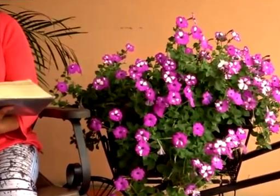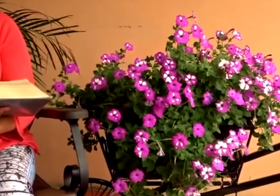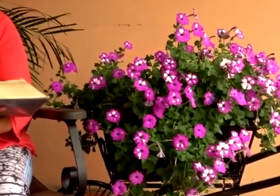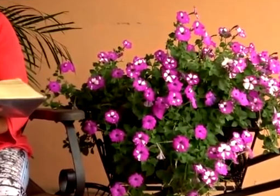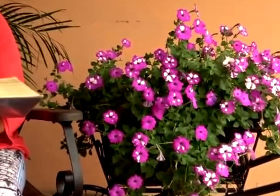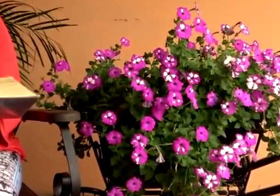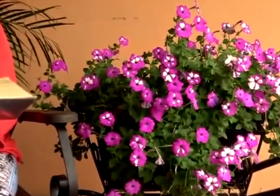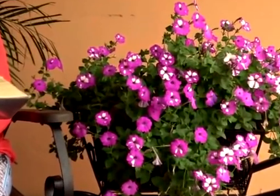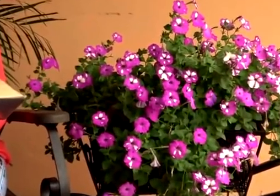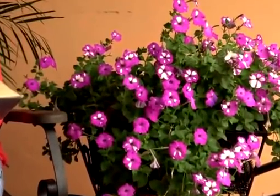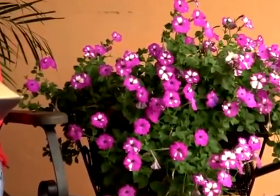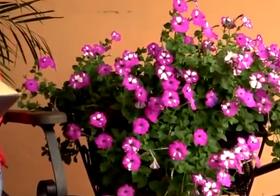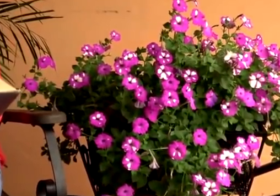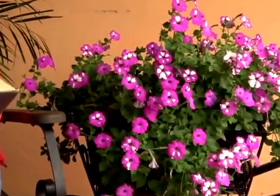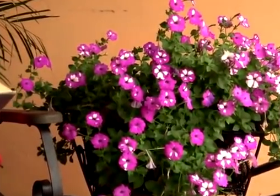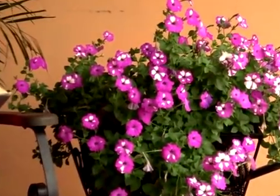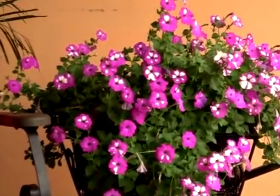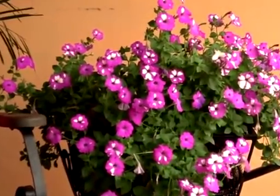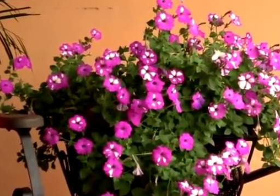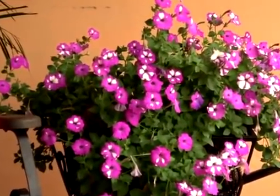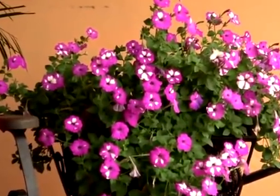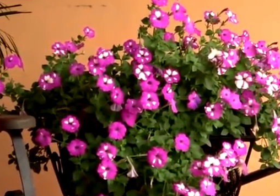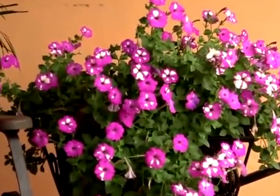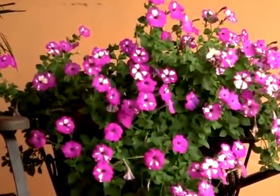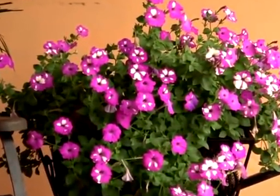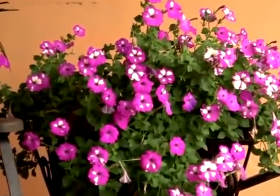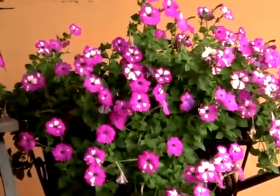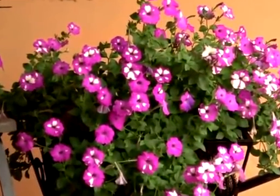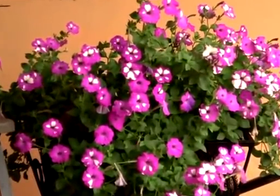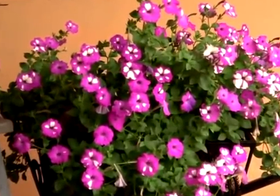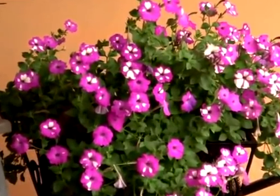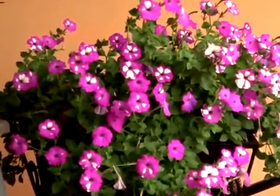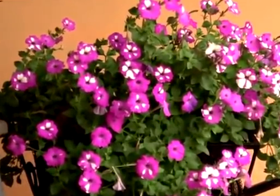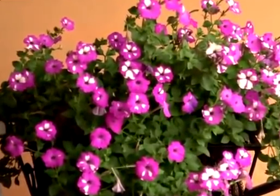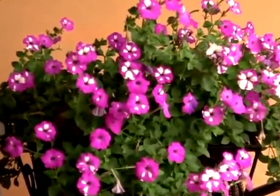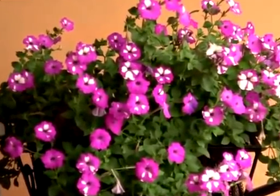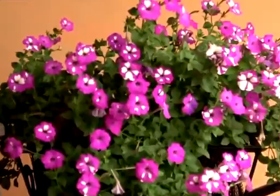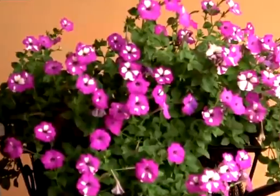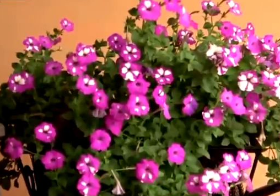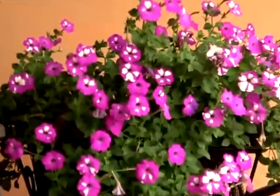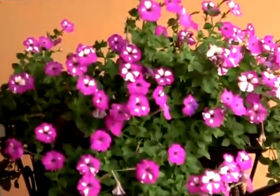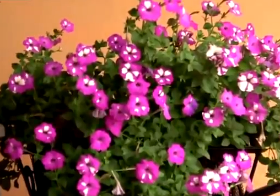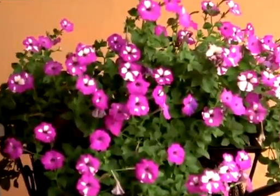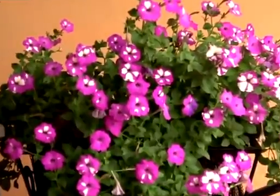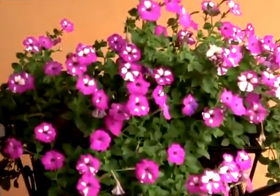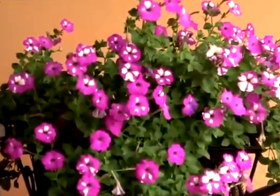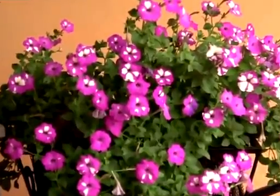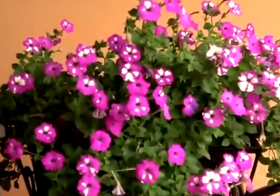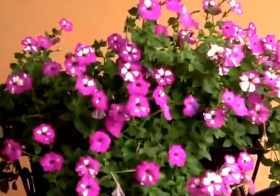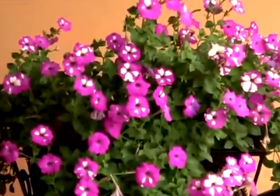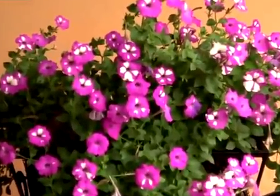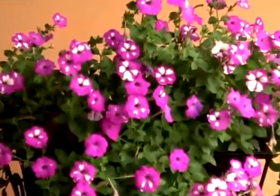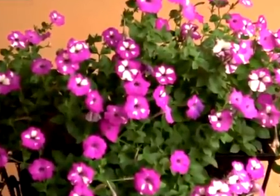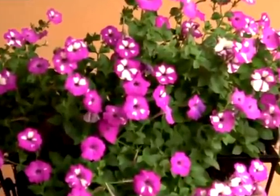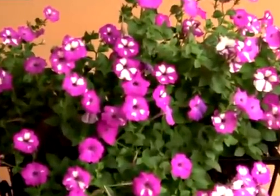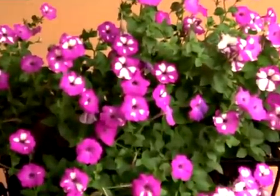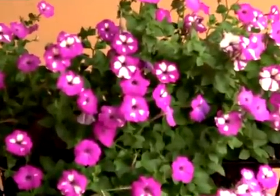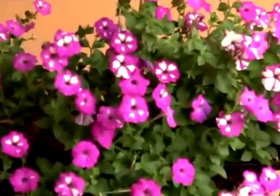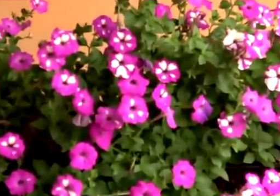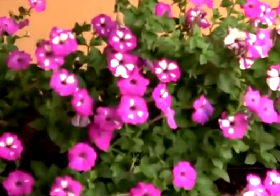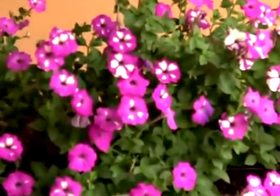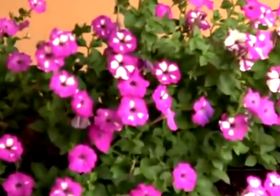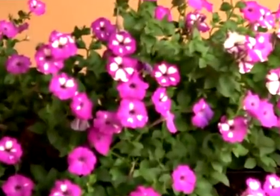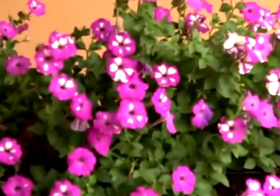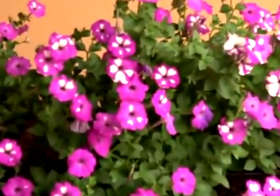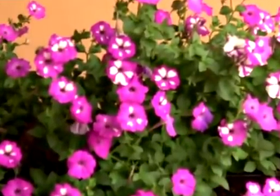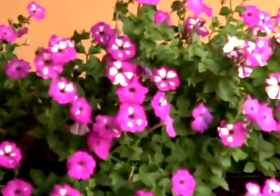perseveran en mi palabra. Entonces conocerán la verdad, y la verdad los hará libres. Le